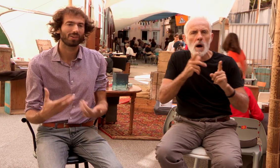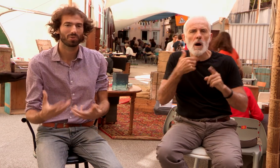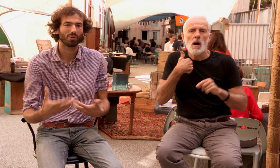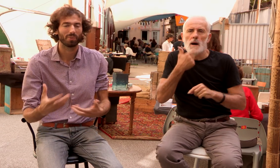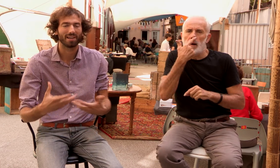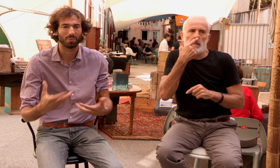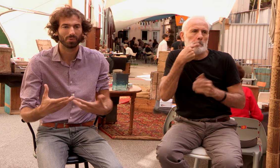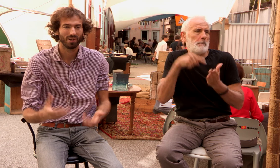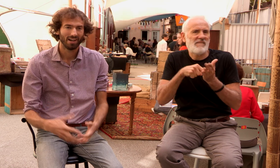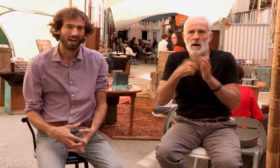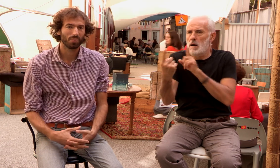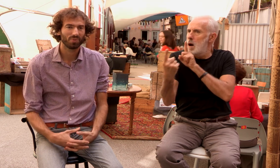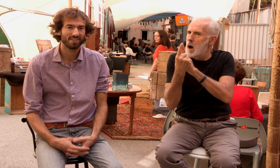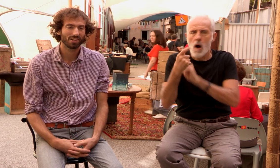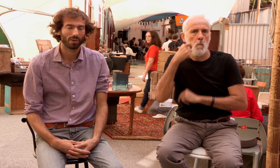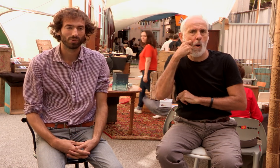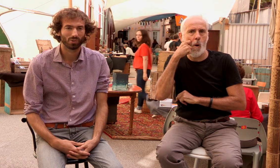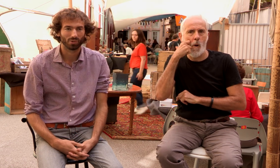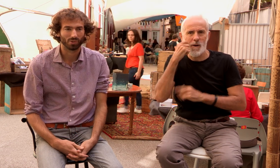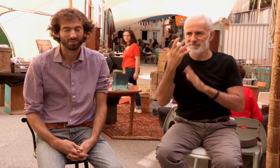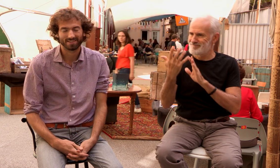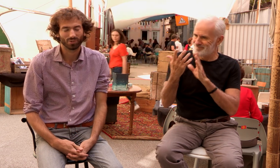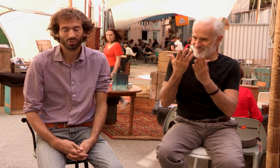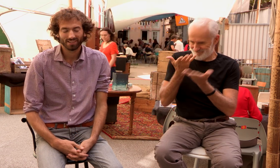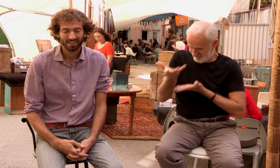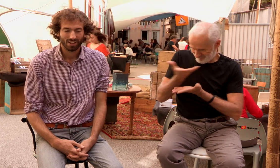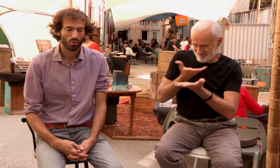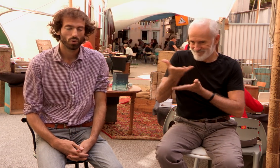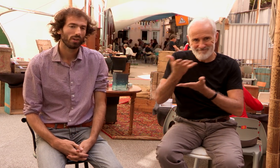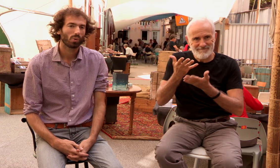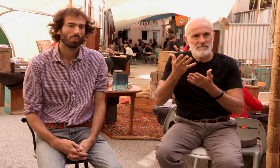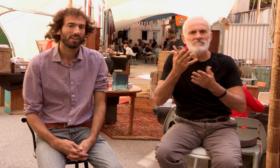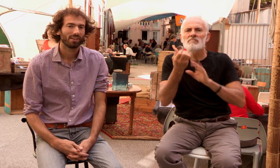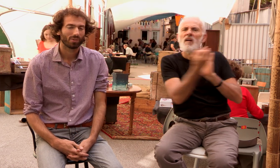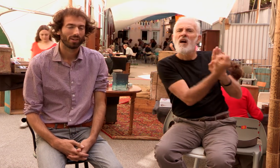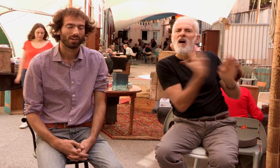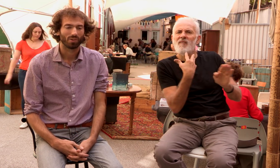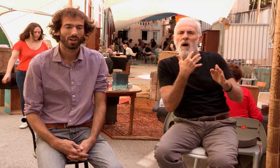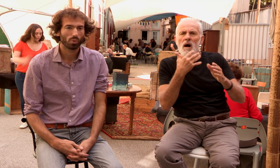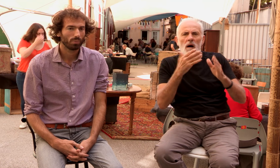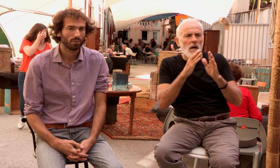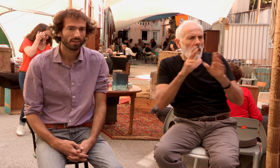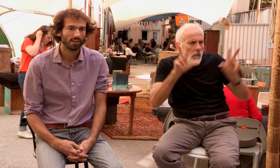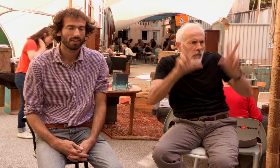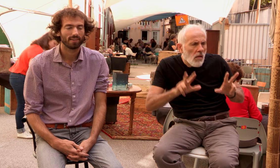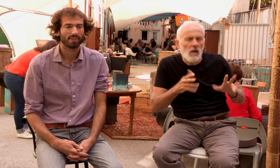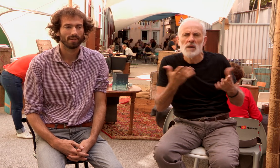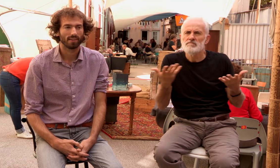quelque chose de manière un peu physique, parce que sinon, le choix est trop compliqué. On a beaucoup de manuscrits et c'est